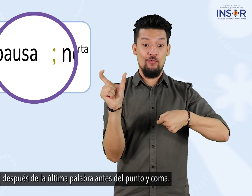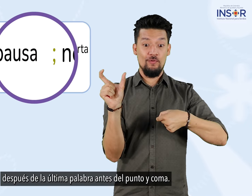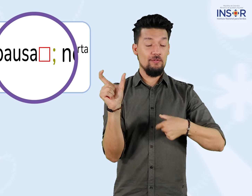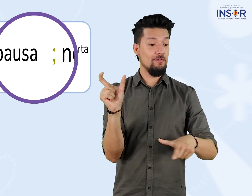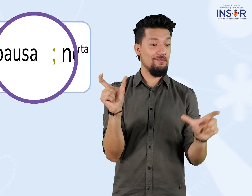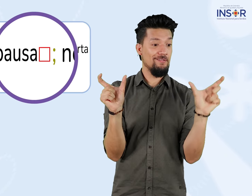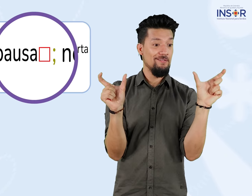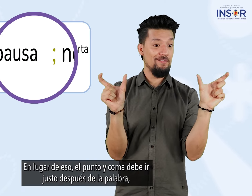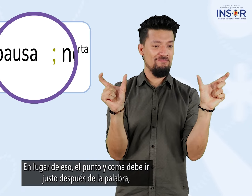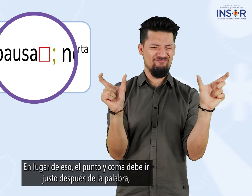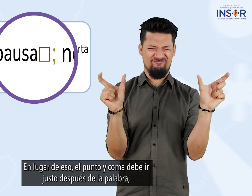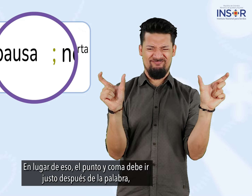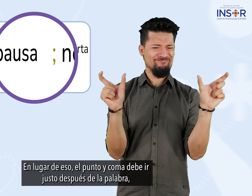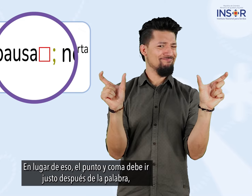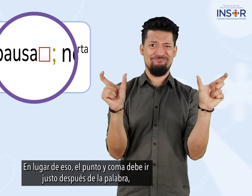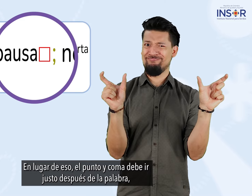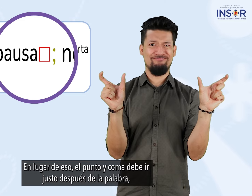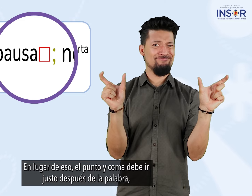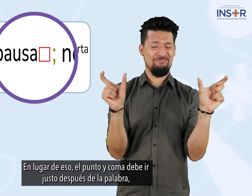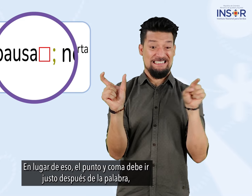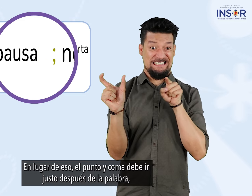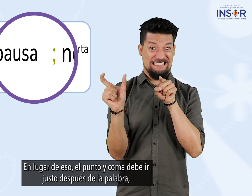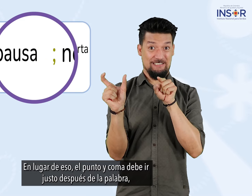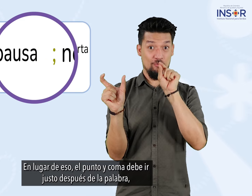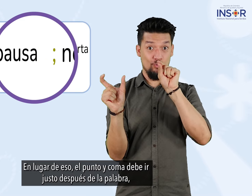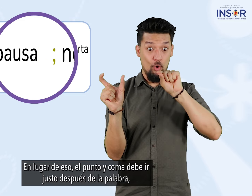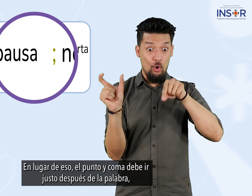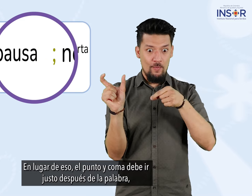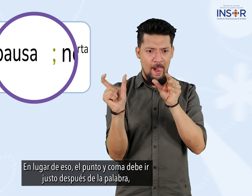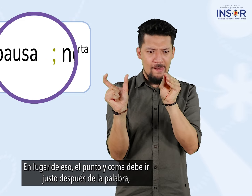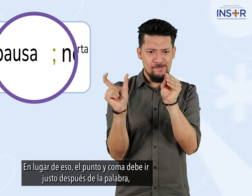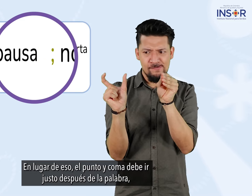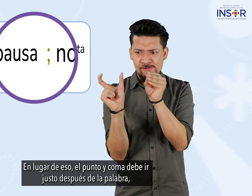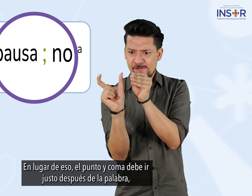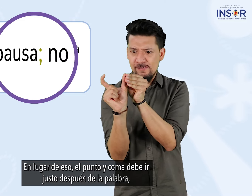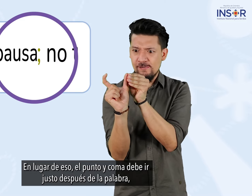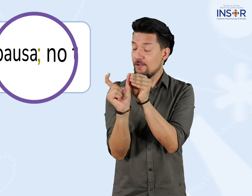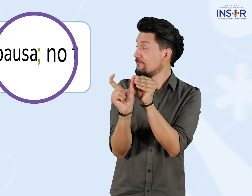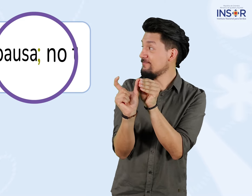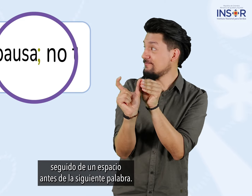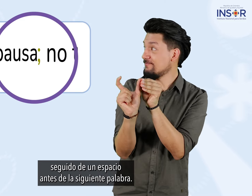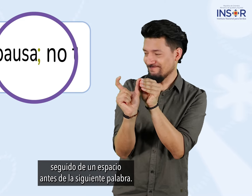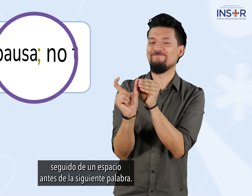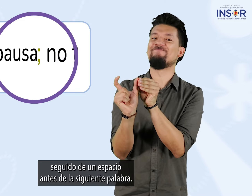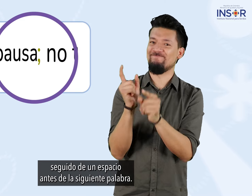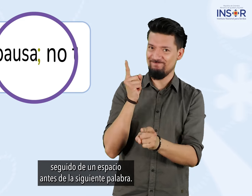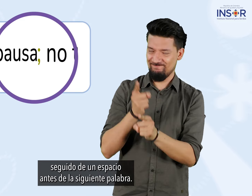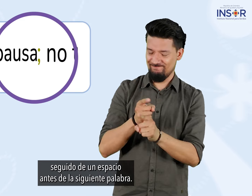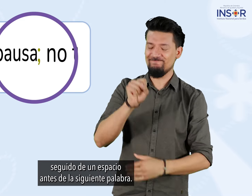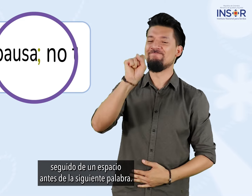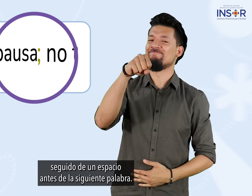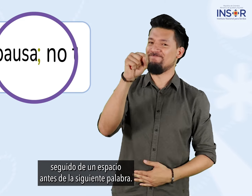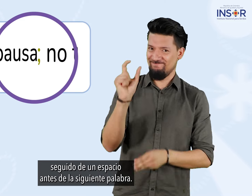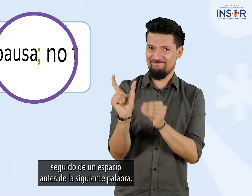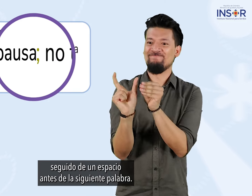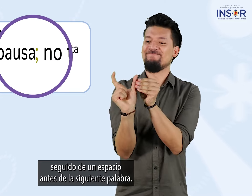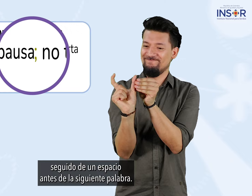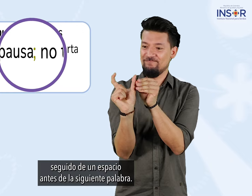coma en lugar de eso el punto y coma debe ir justo después de la palabra seguido de un espacio antes de la siguiente